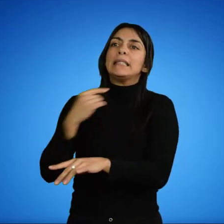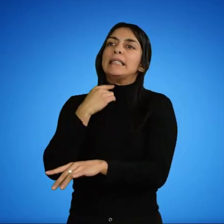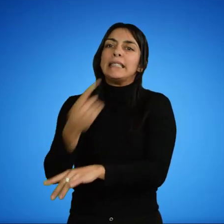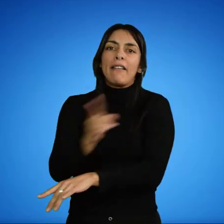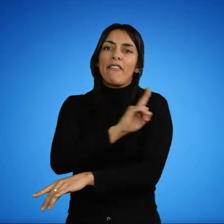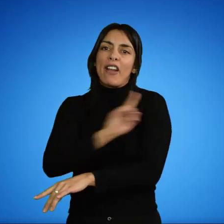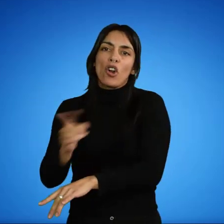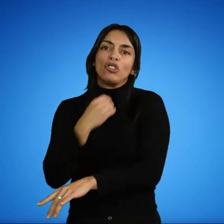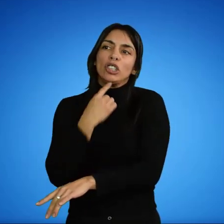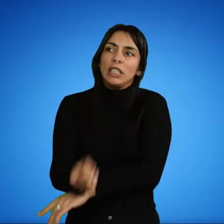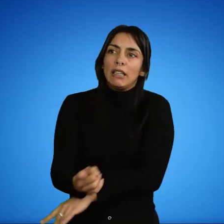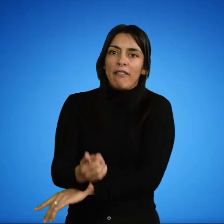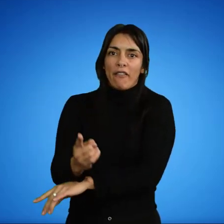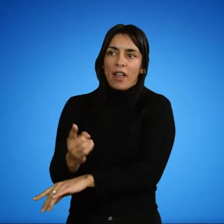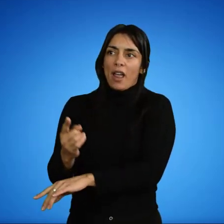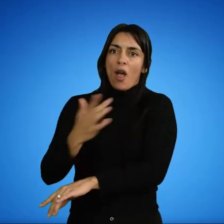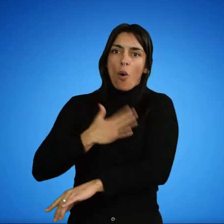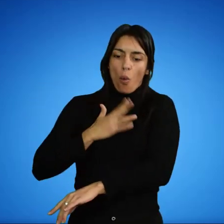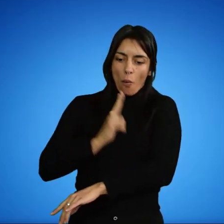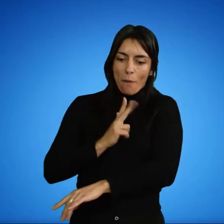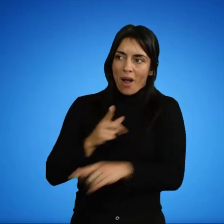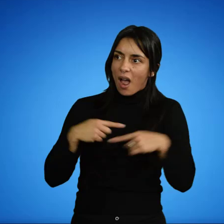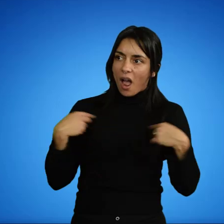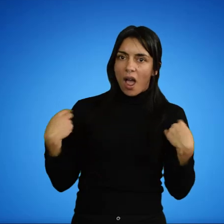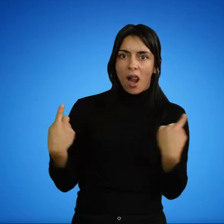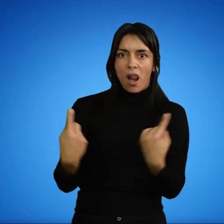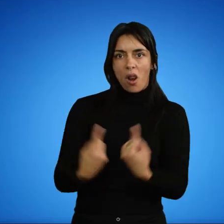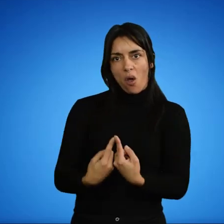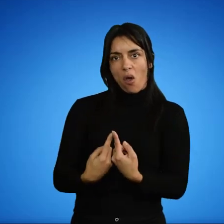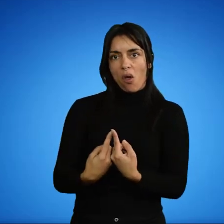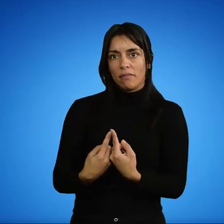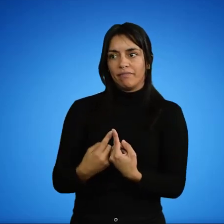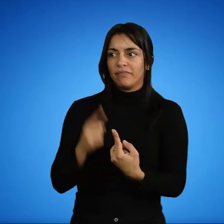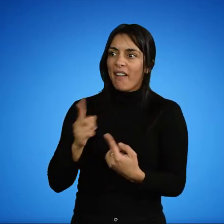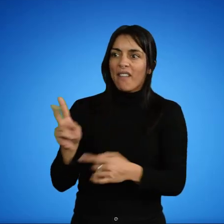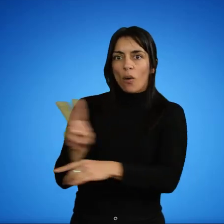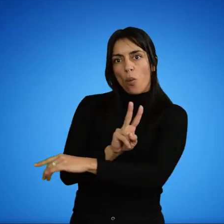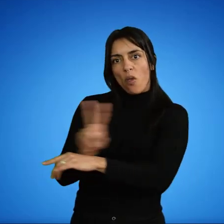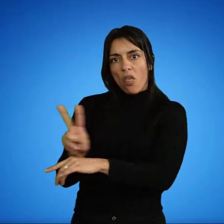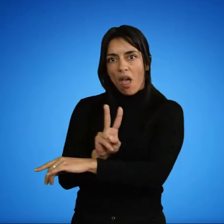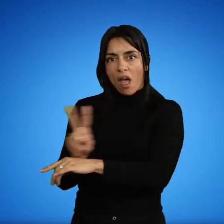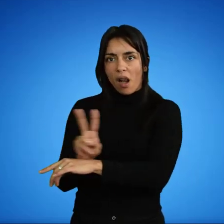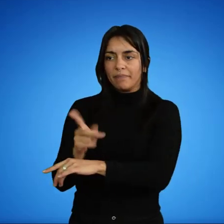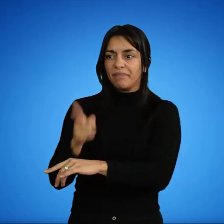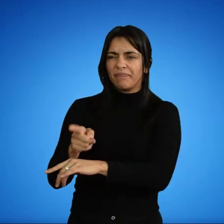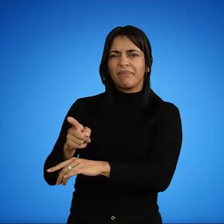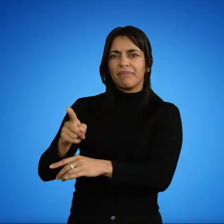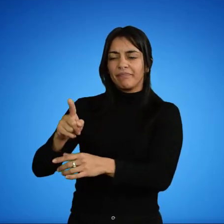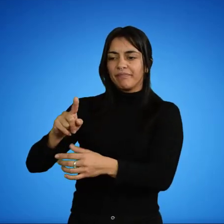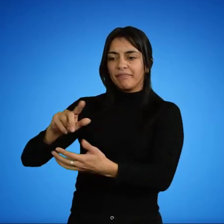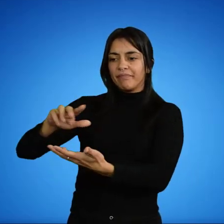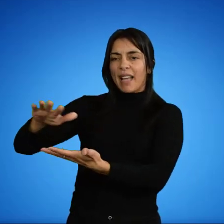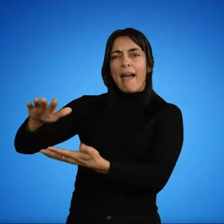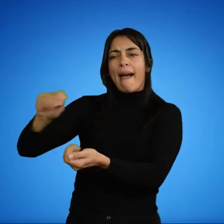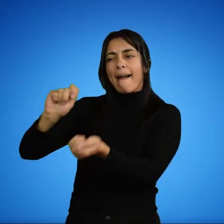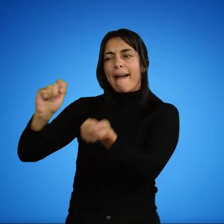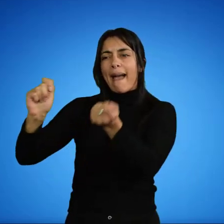humano. Por un lado, como parte del ecosistema, moldean el hábitat en el que interfieren.